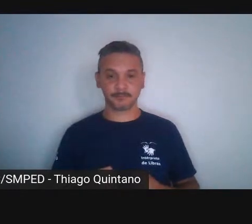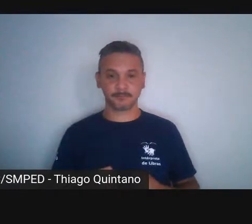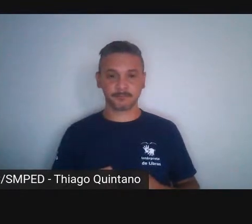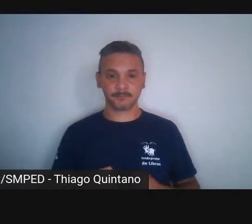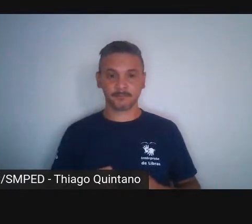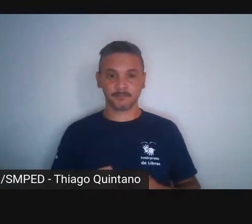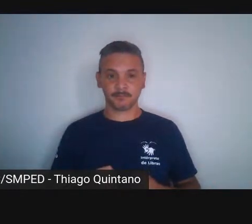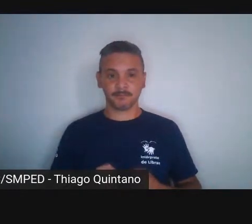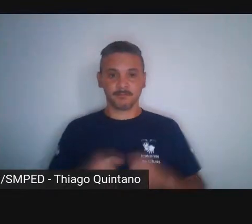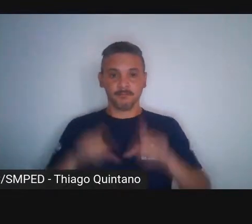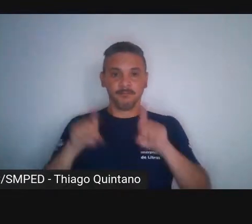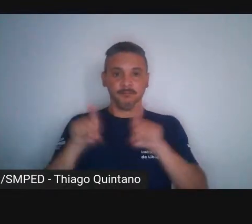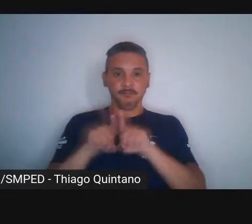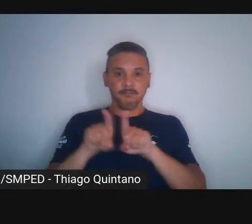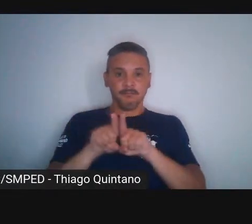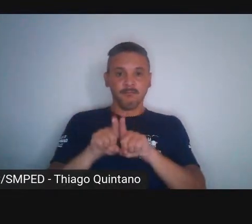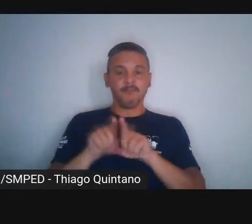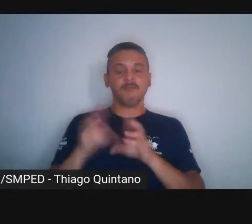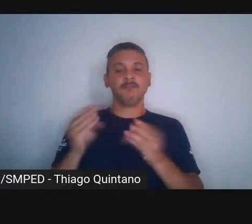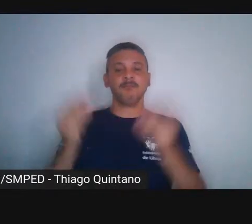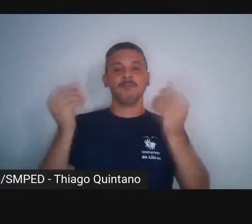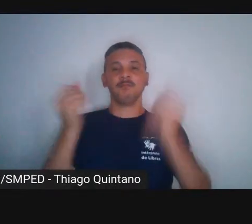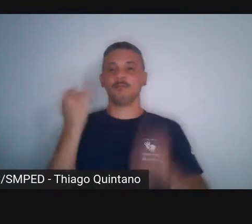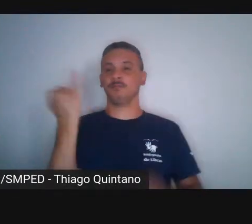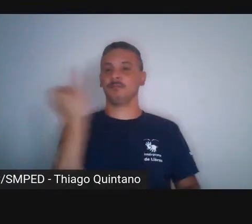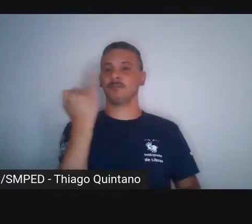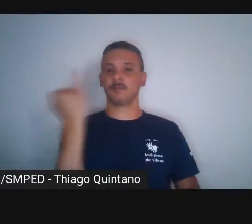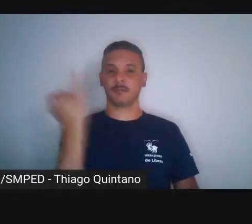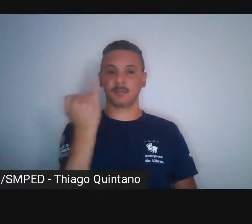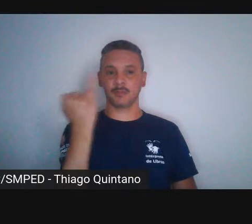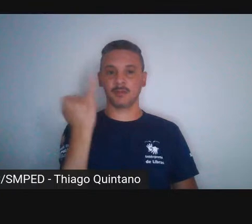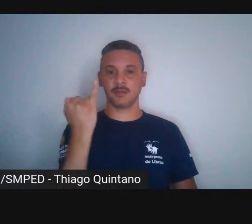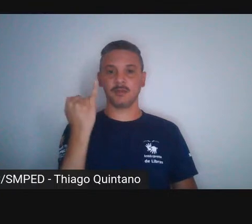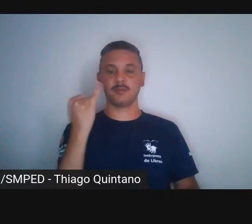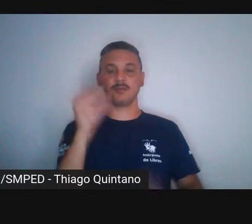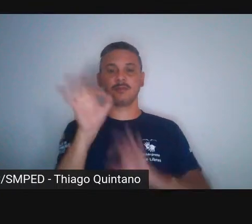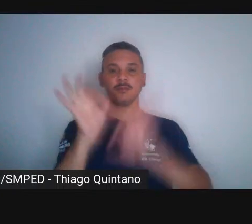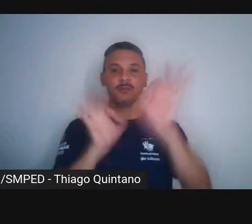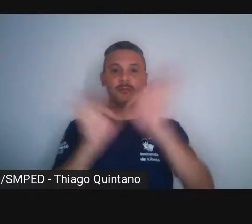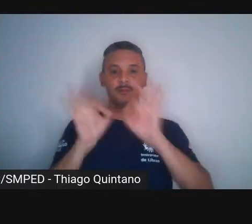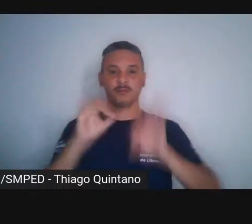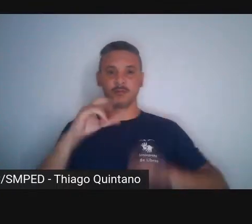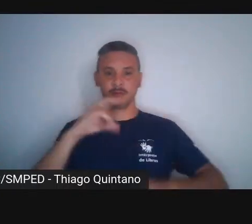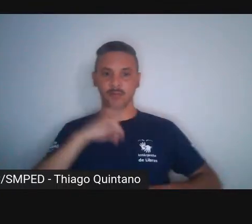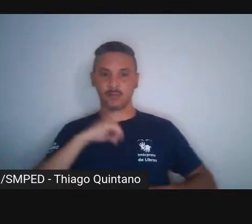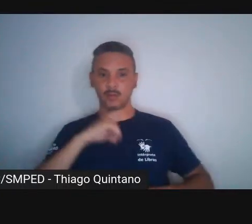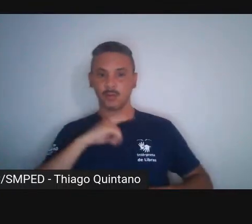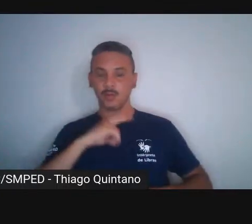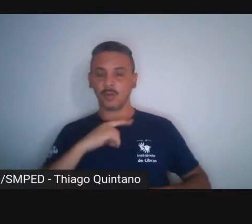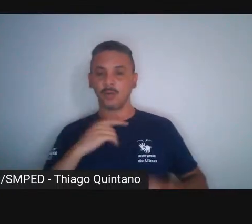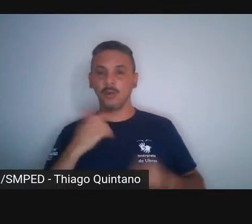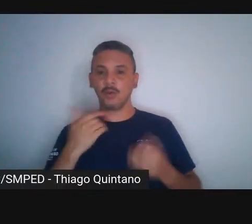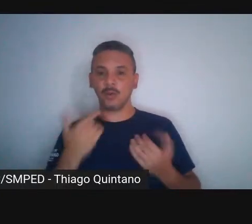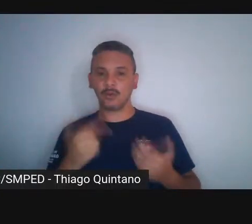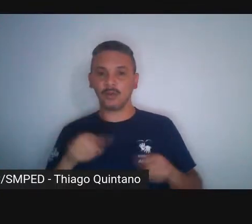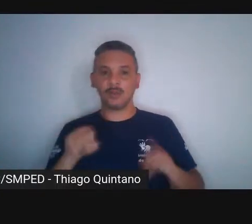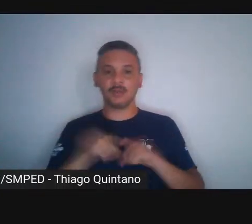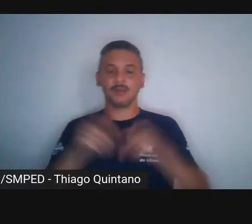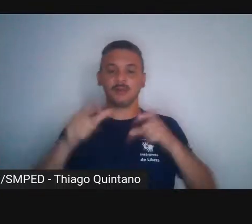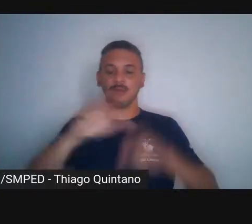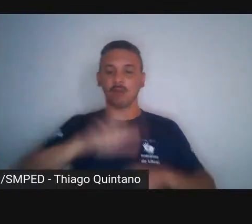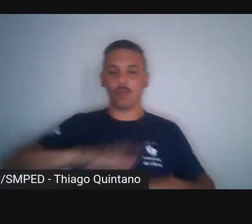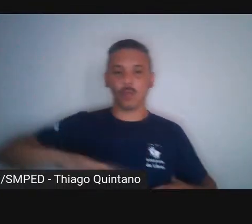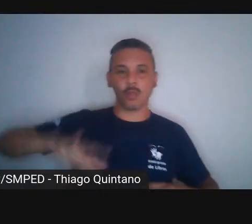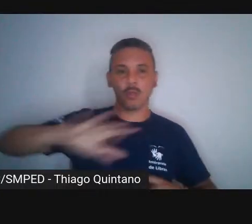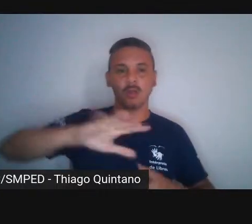Isso, pelo valor dos conteúdos e do espaço gráfico,